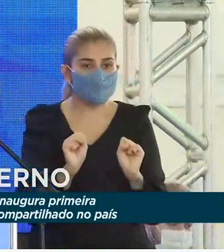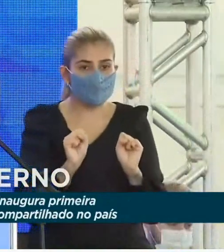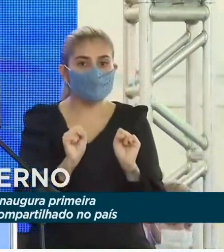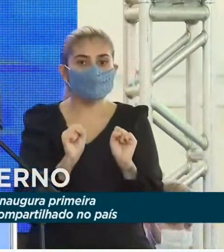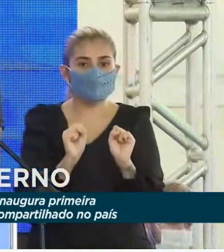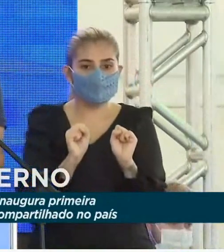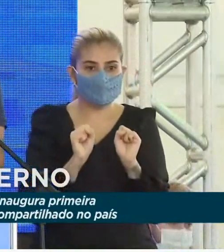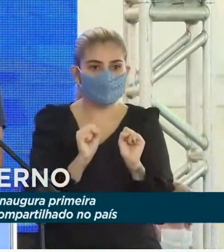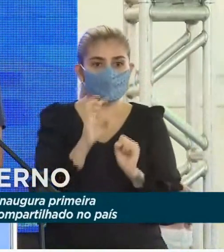telecom.